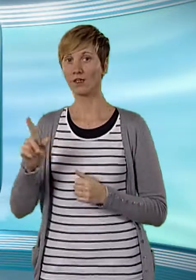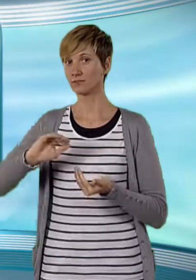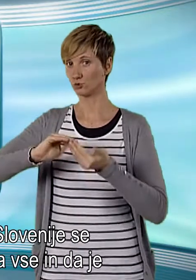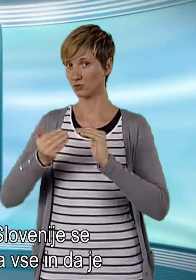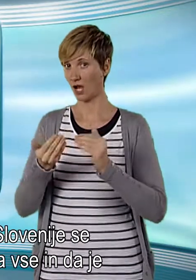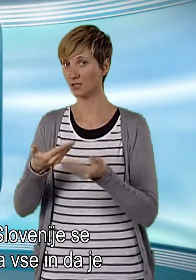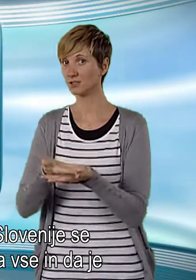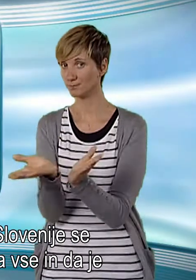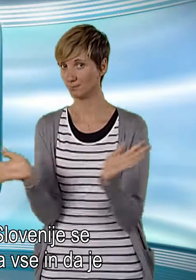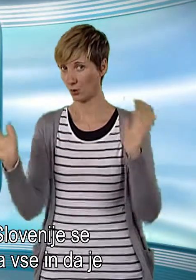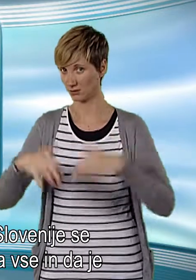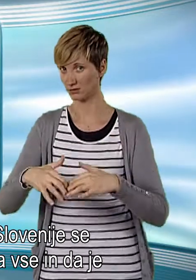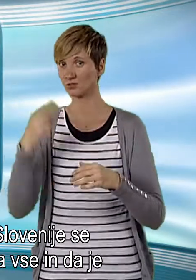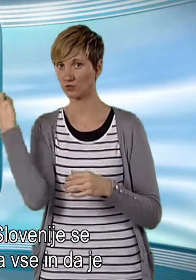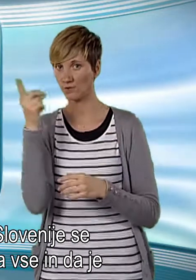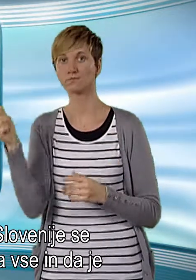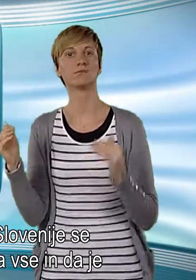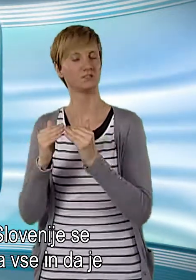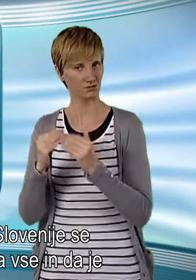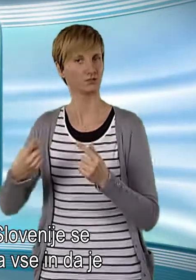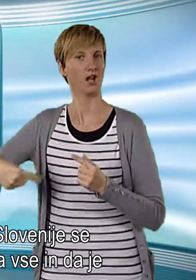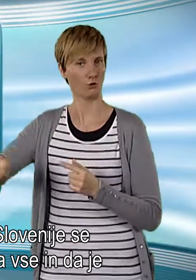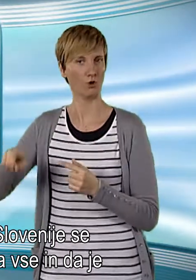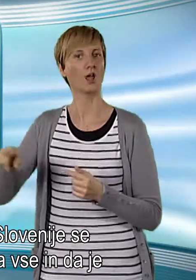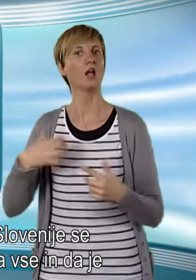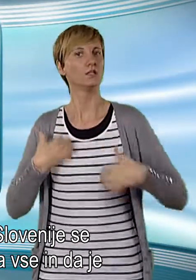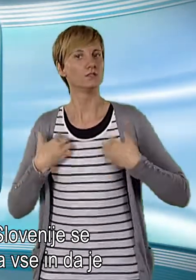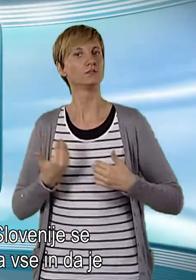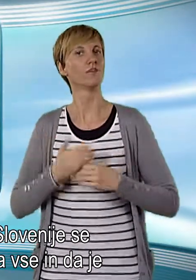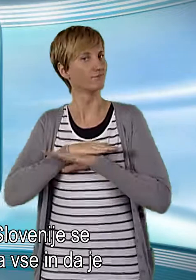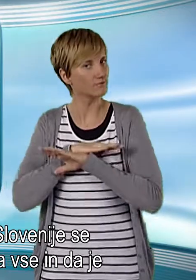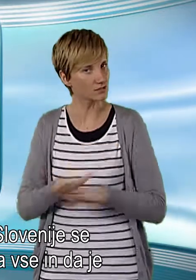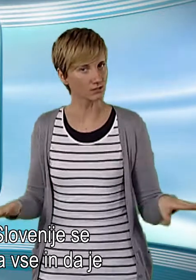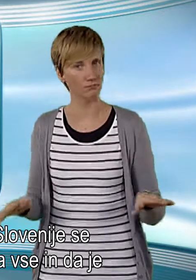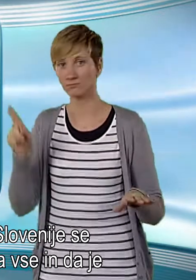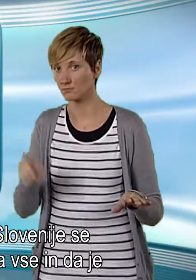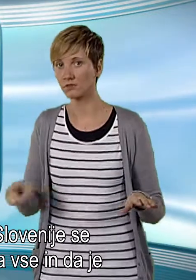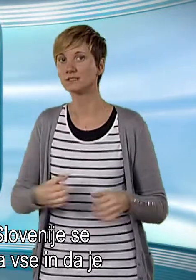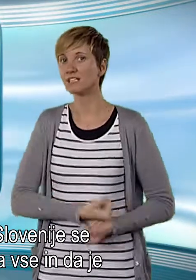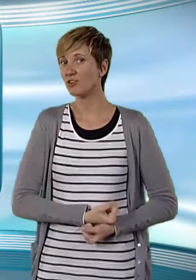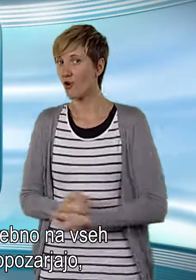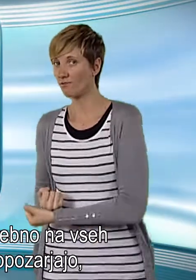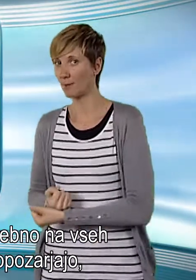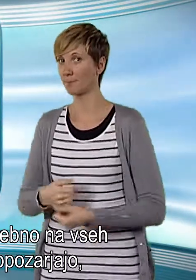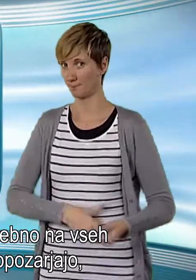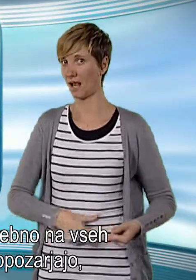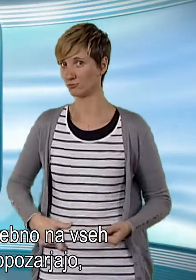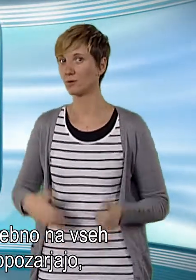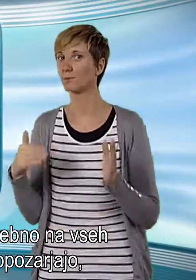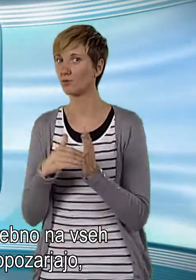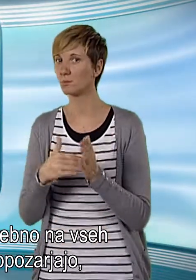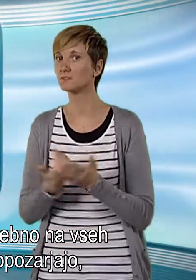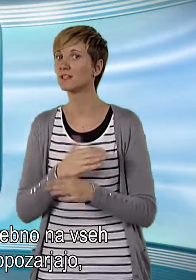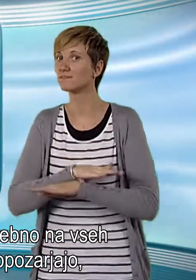V socialni zbornici Slovenije se strinjajo, da je kriza za vse in da je zategovanje pa supotrebno na vseh